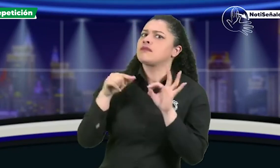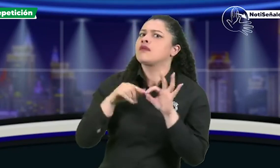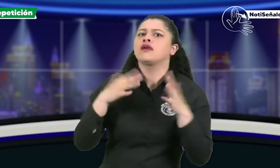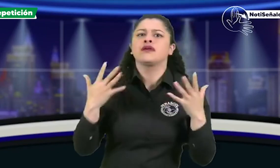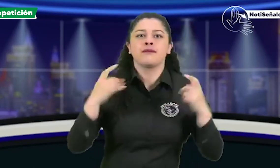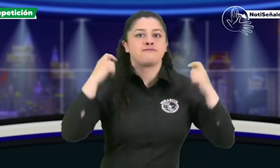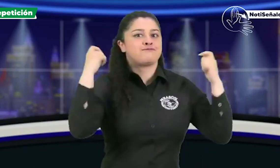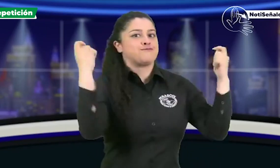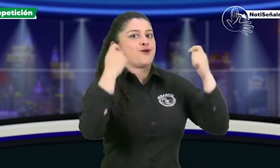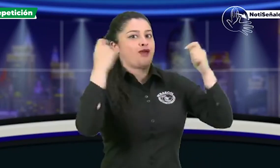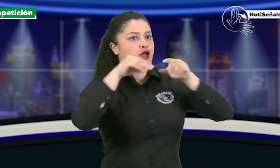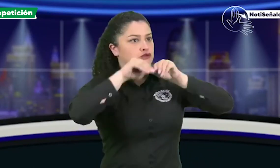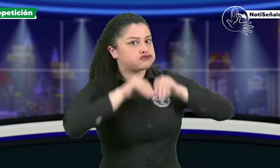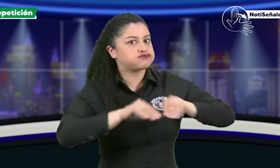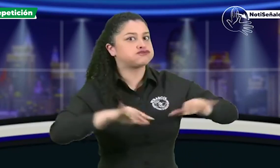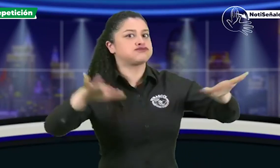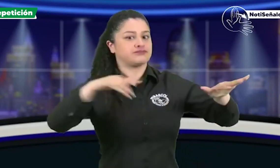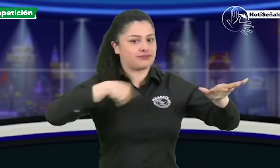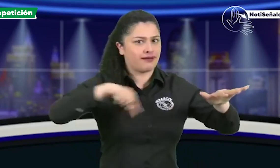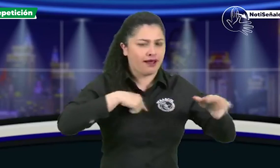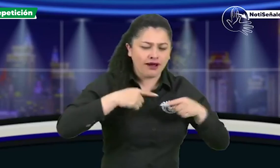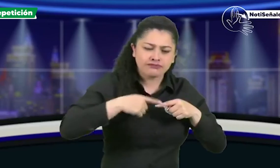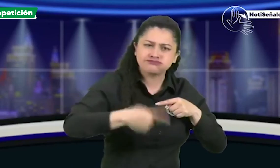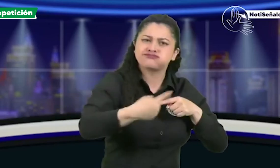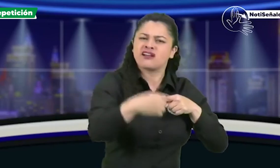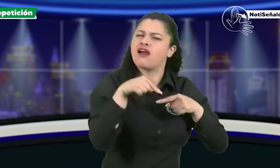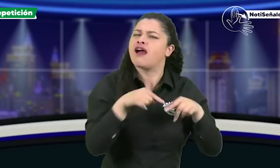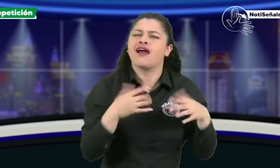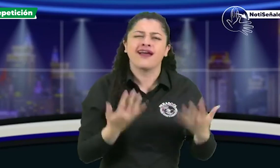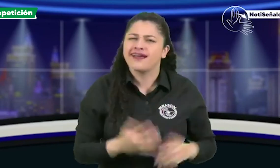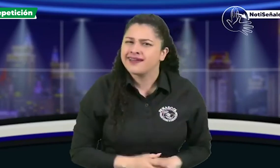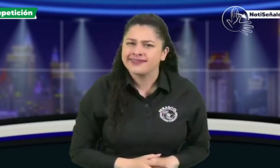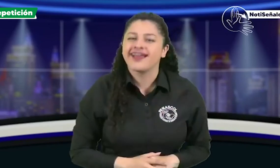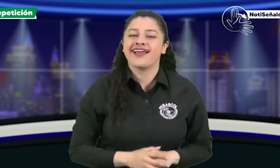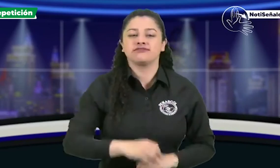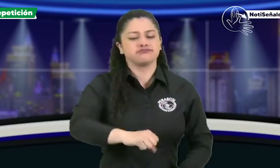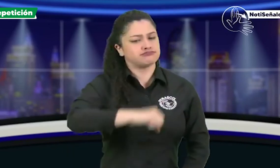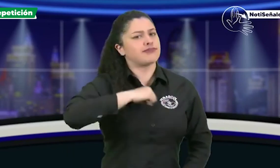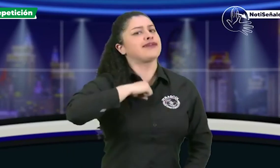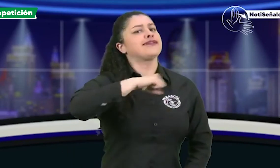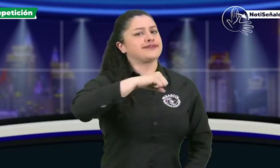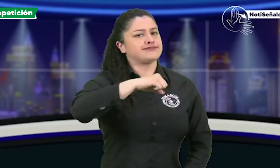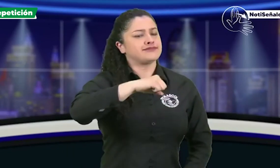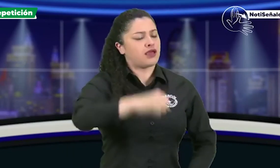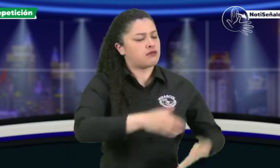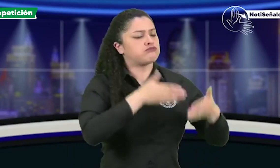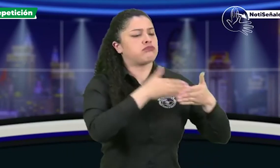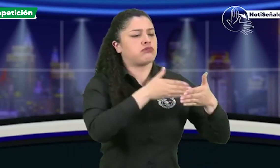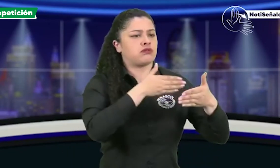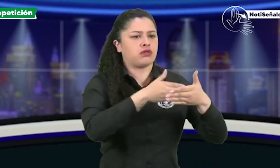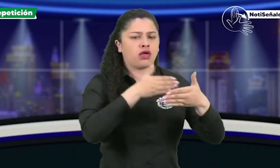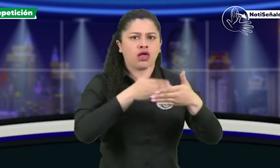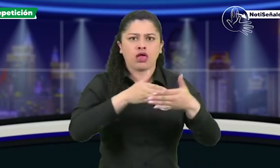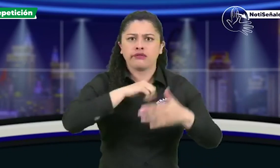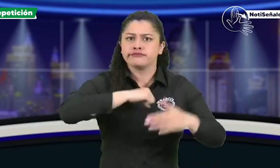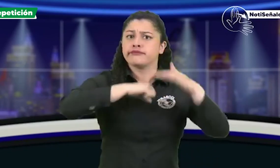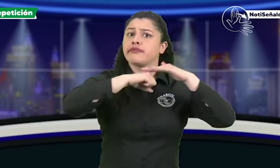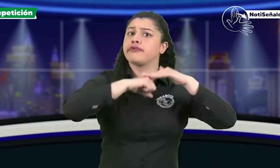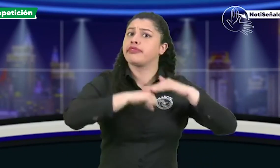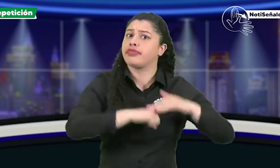Recuerden que nuestra campaña se está promocionando y tiene el eslogan de sin accesibilidad,